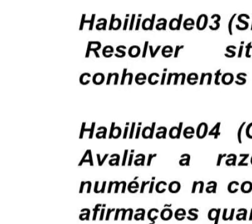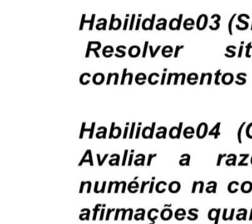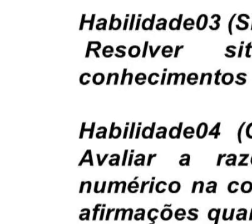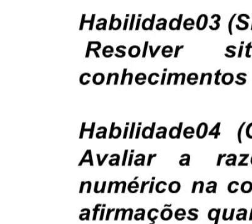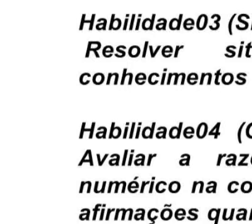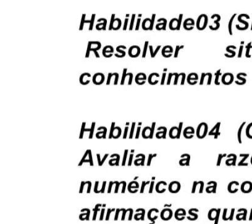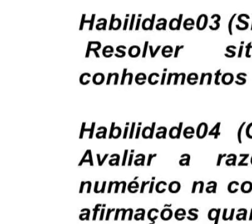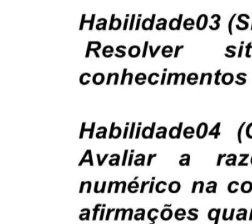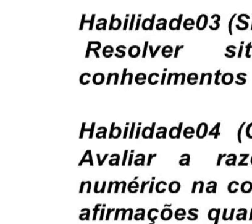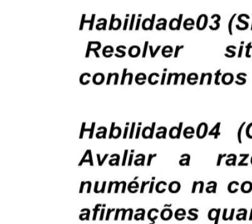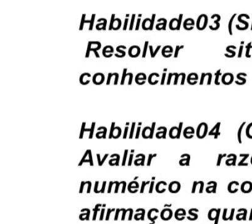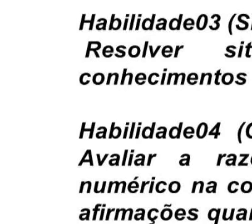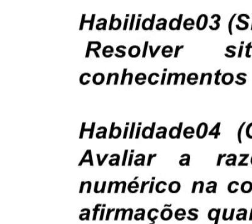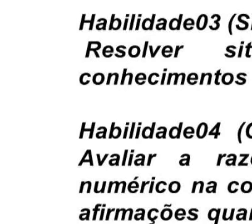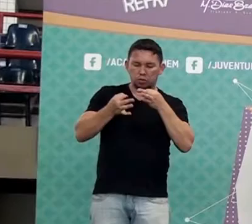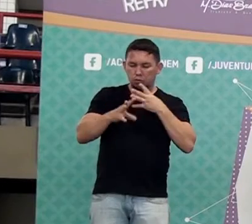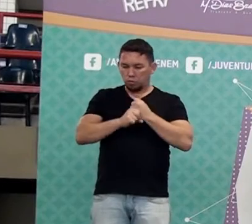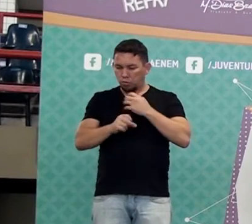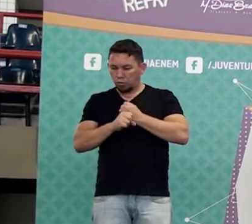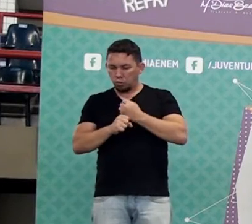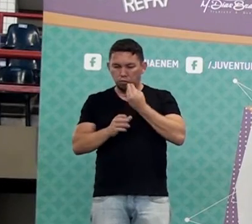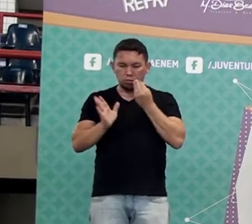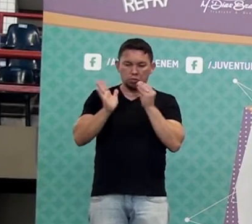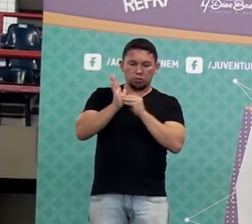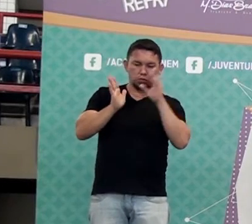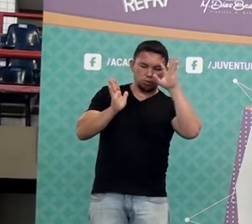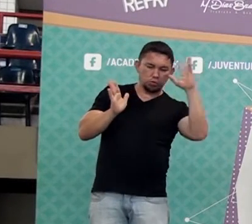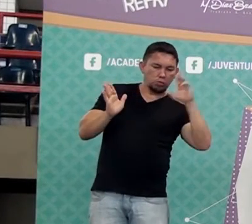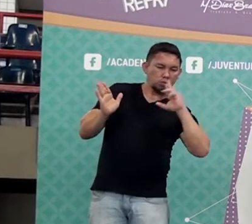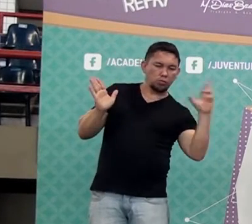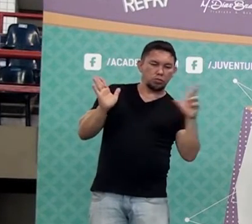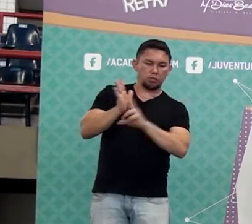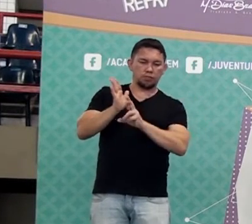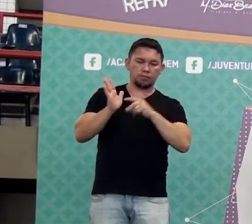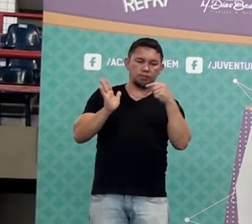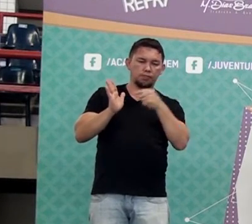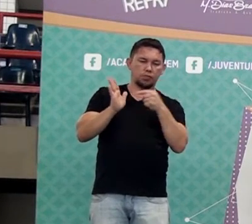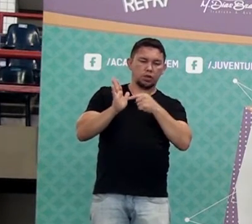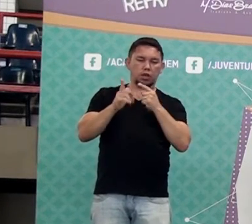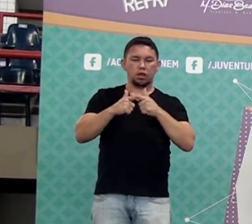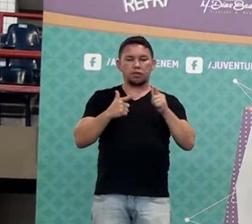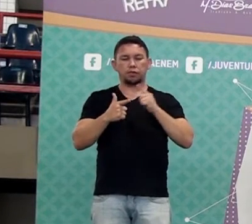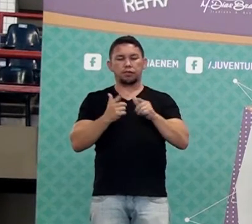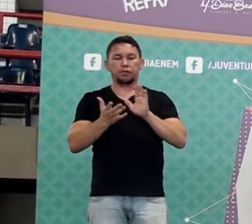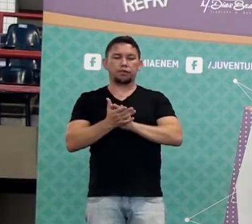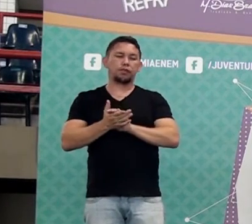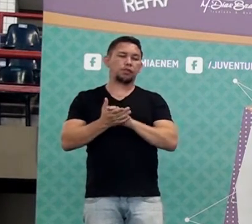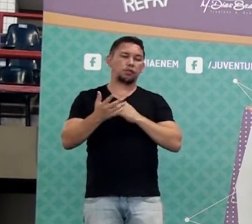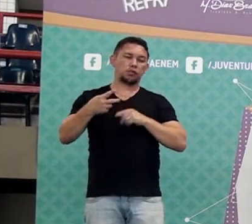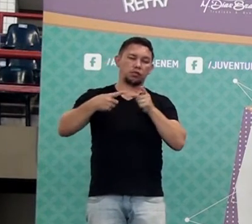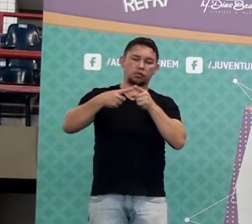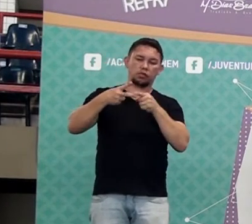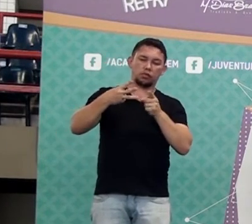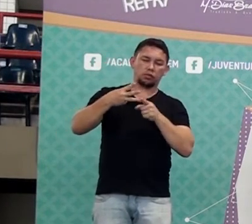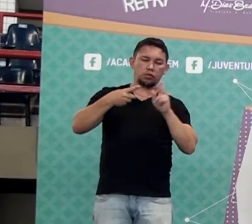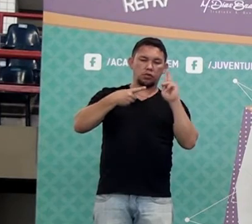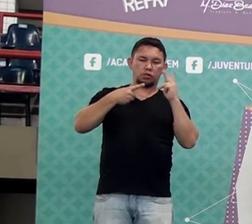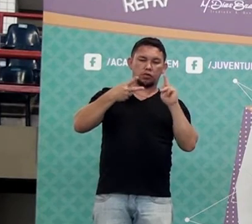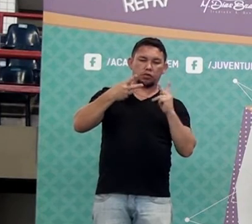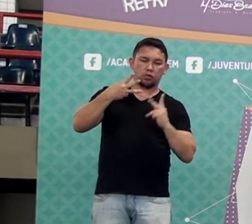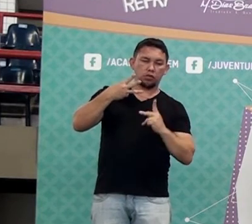elaboração de inferências, ou seja, você tomar uma decisão para resolver aquele problema. Então nós temos aí três habilidades